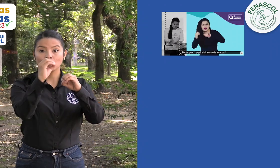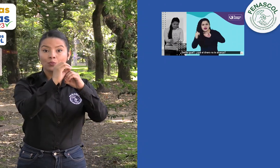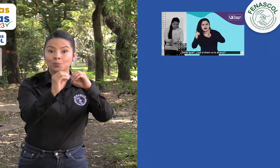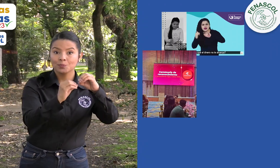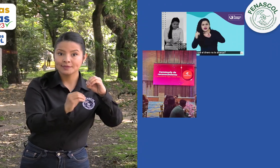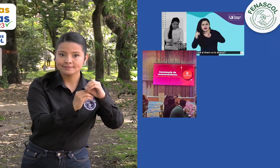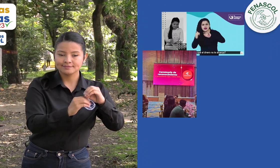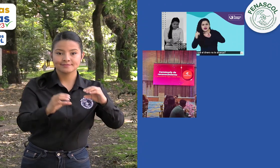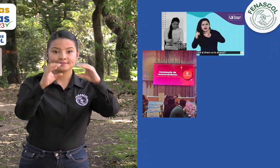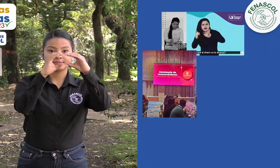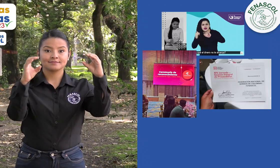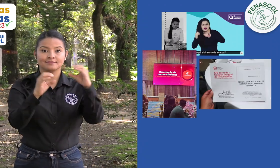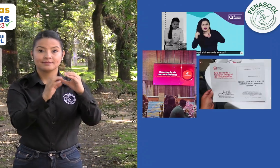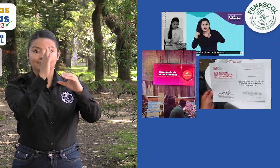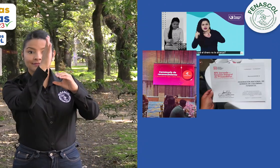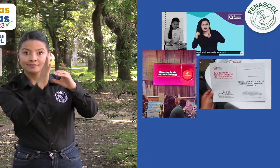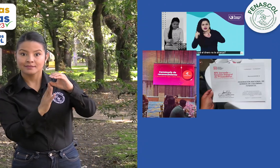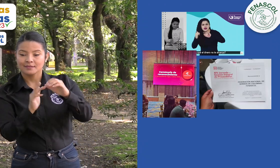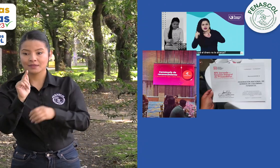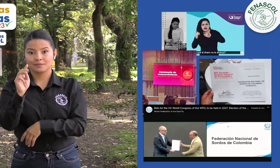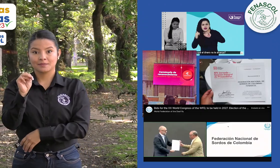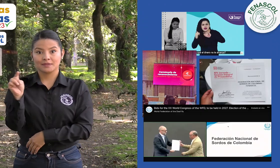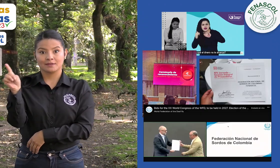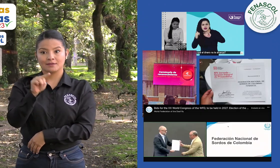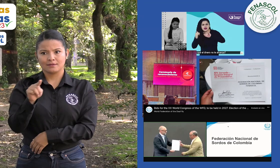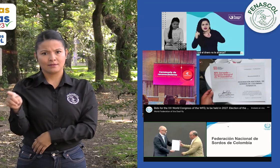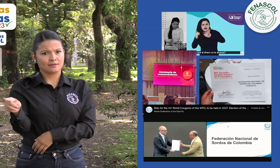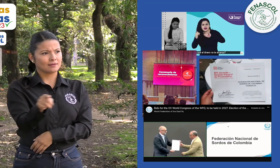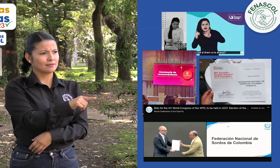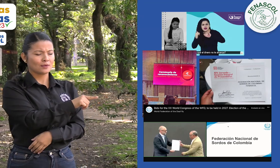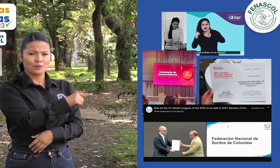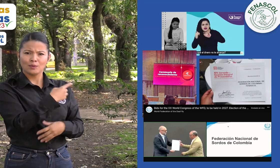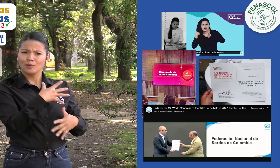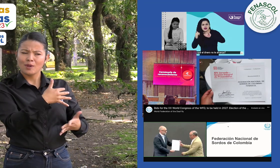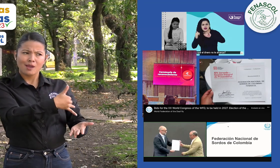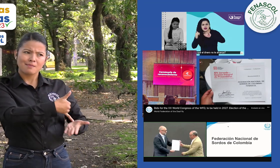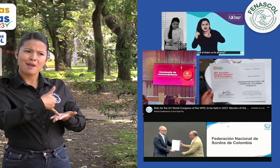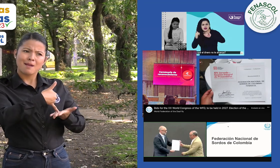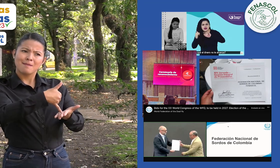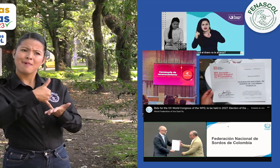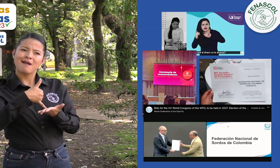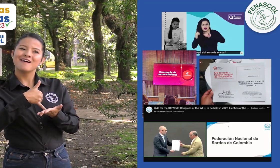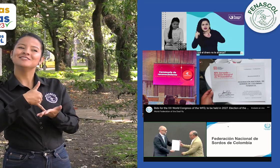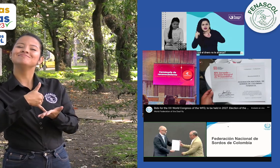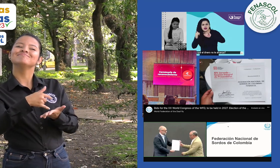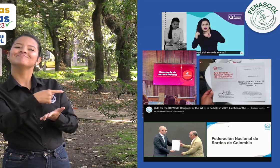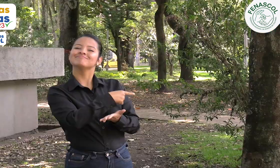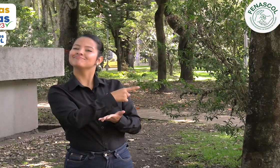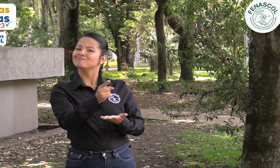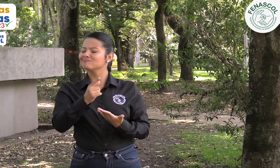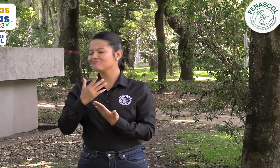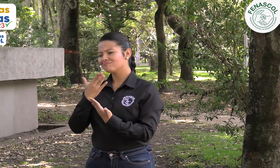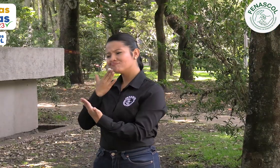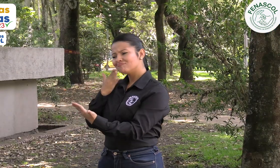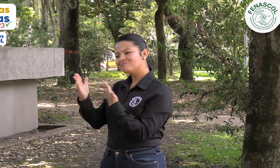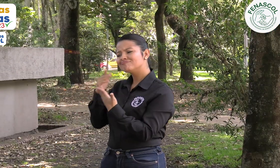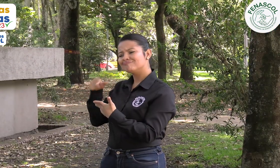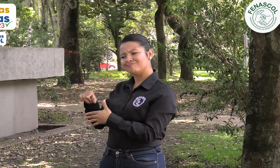Comercio, el de Compensar y el de la FMS. Son reconocimientos que muestran la confianza que le han tenido a la